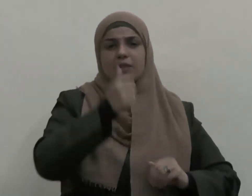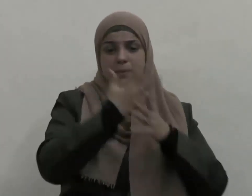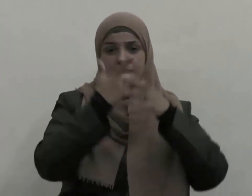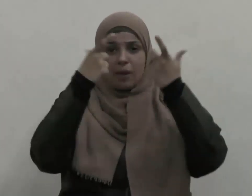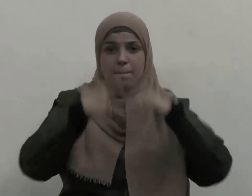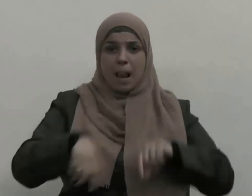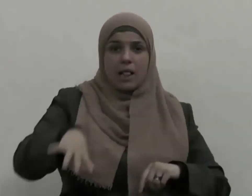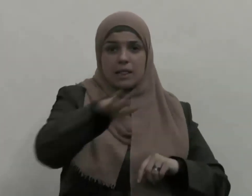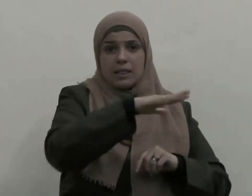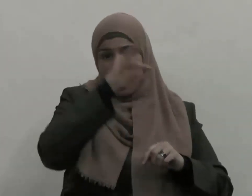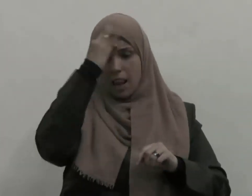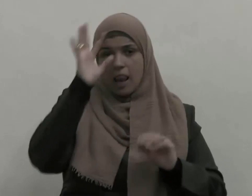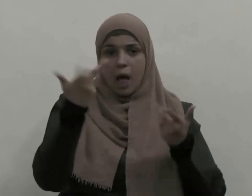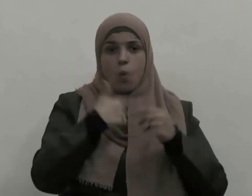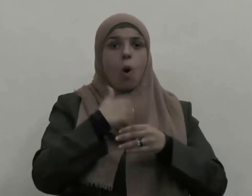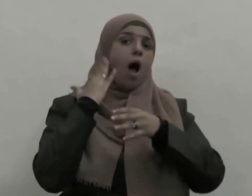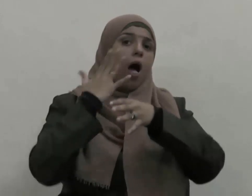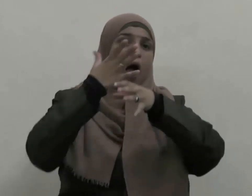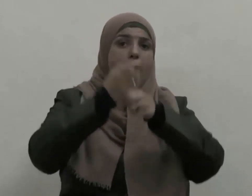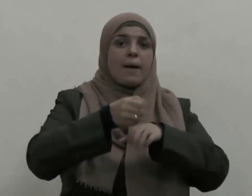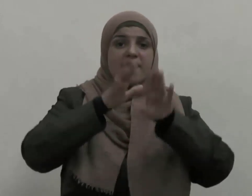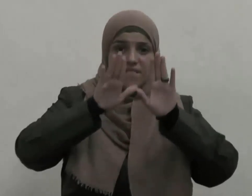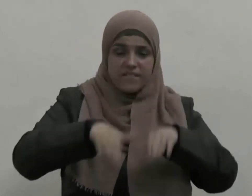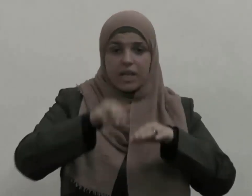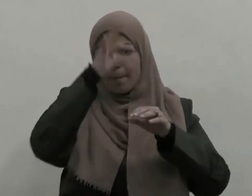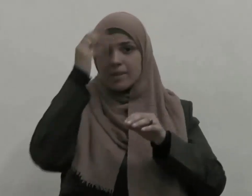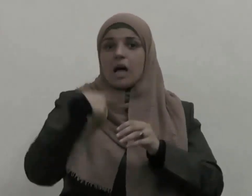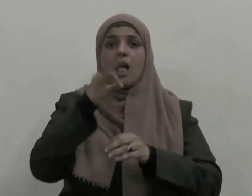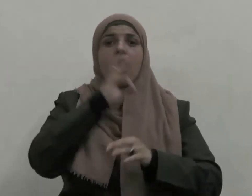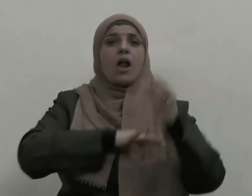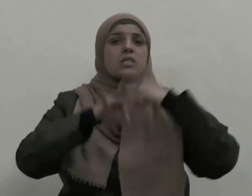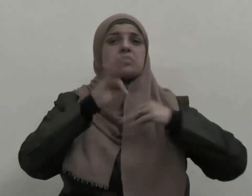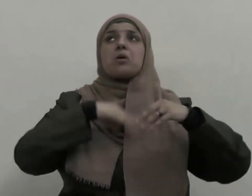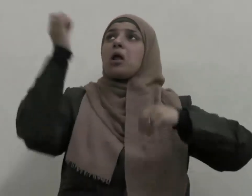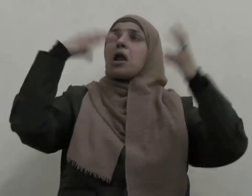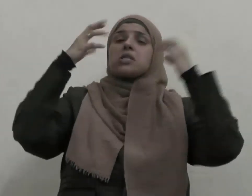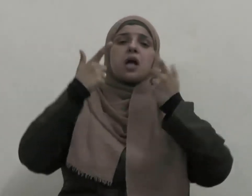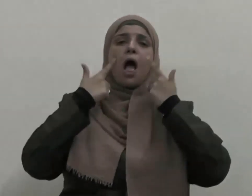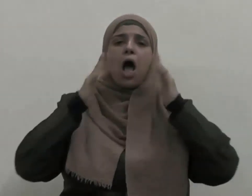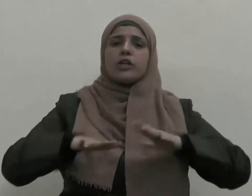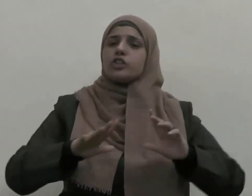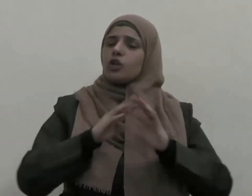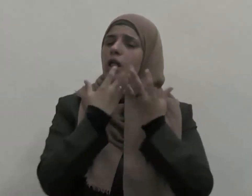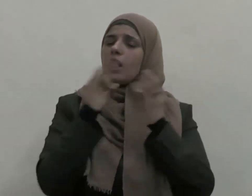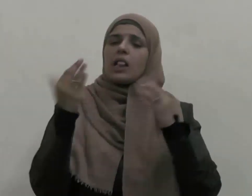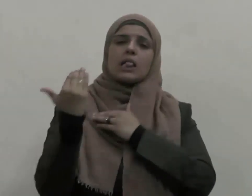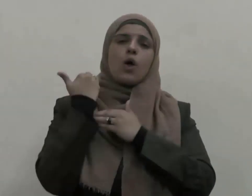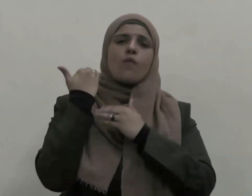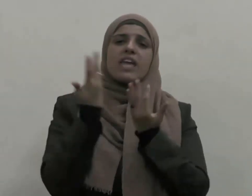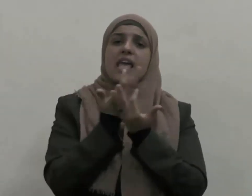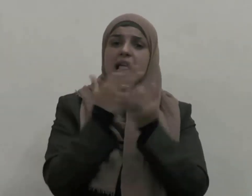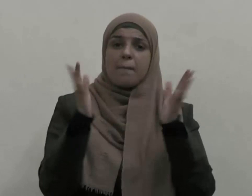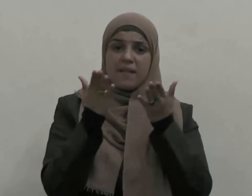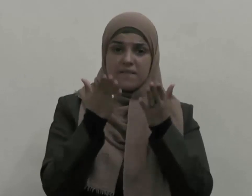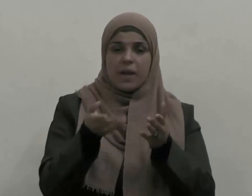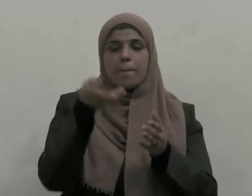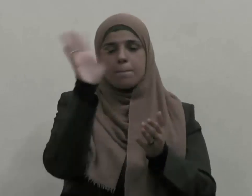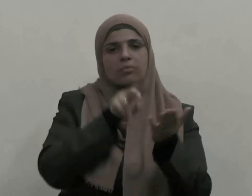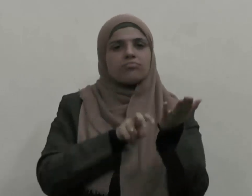وإذا كانت مطالب الناس الحياتية متوفرة فيه ساعد ذلك أهله